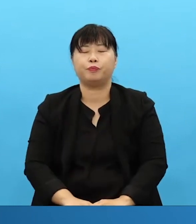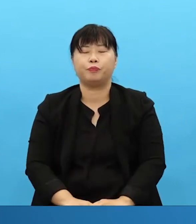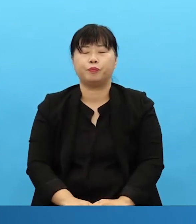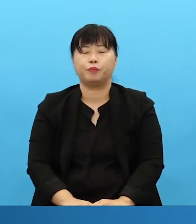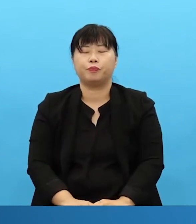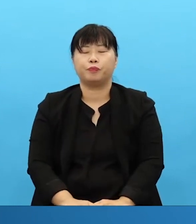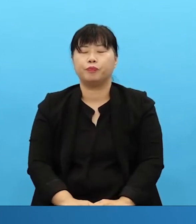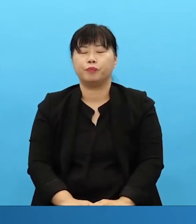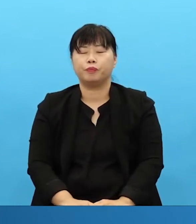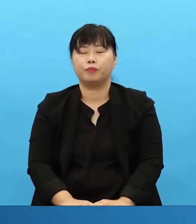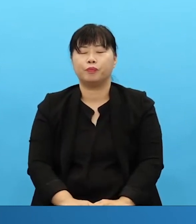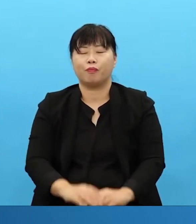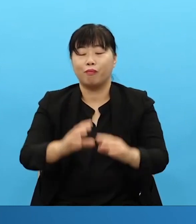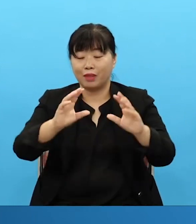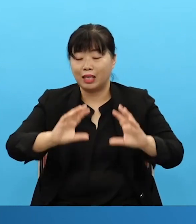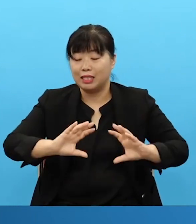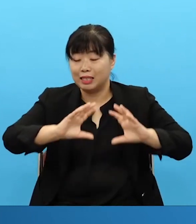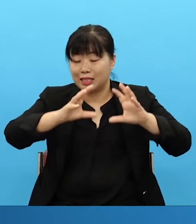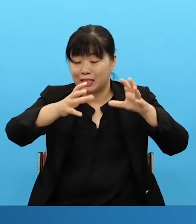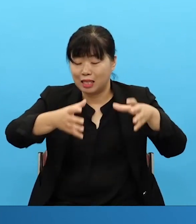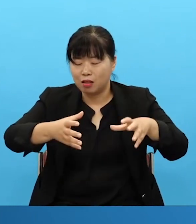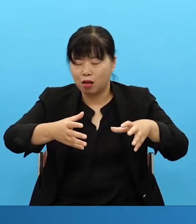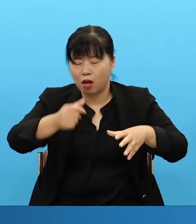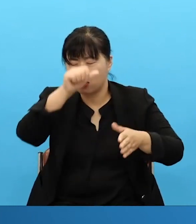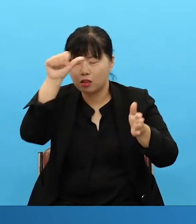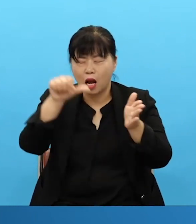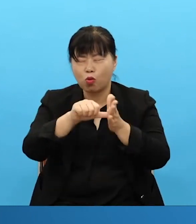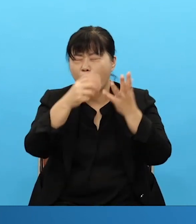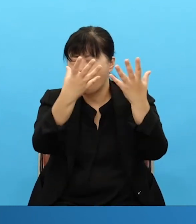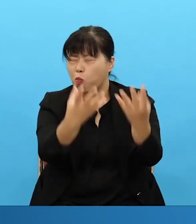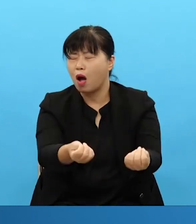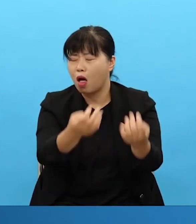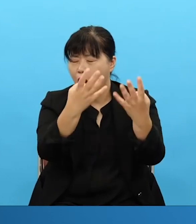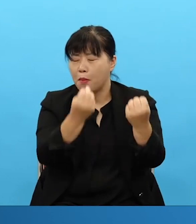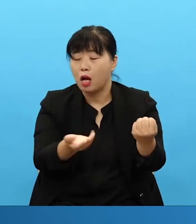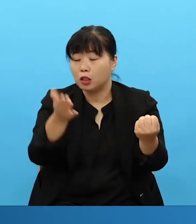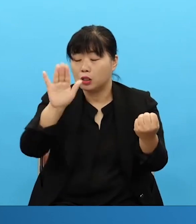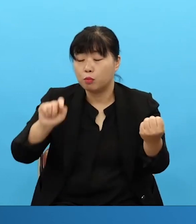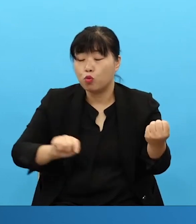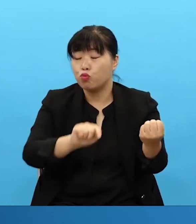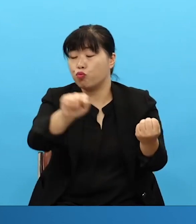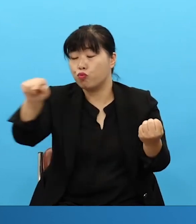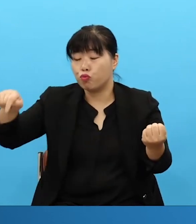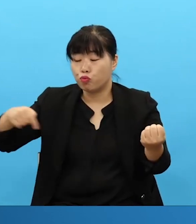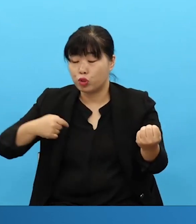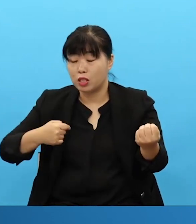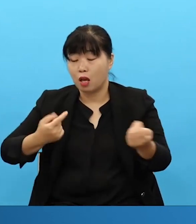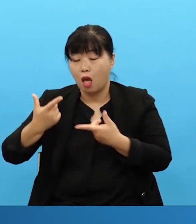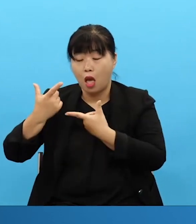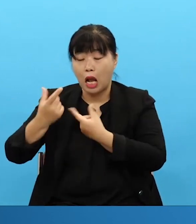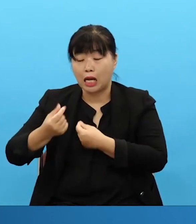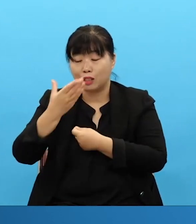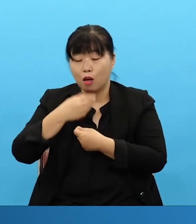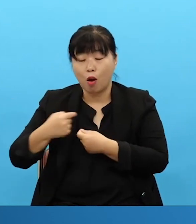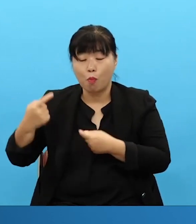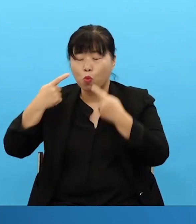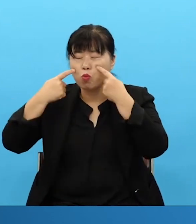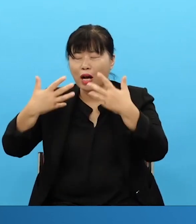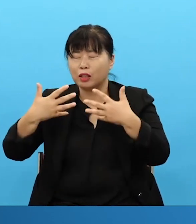세상에 많은 장로를 잊지마는 우리 장로님들처럼 확실하게 보험으로 무장된 자가 없는데 내가 누구인지를 확실히